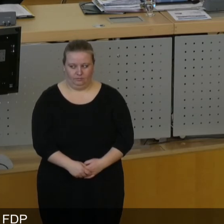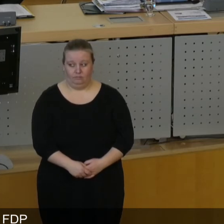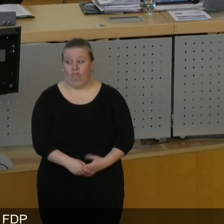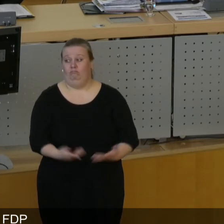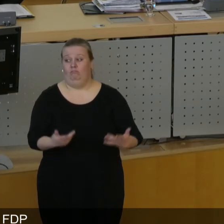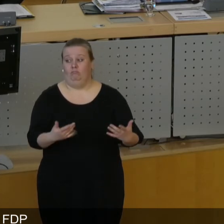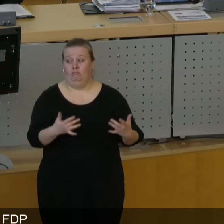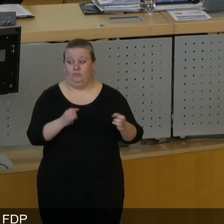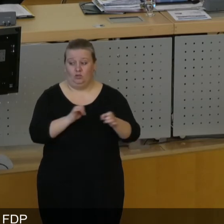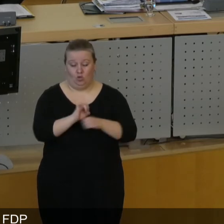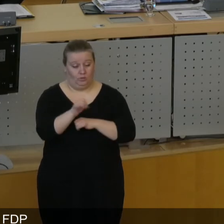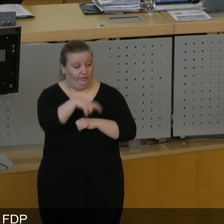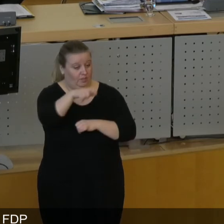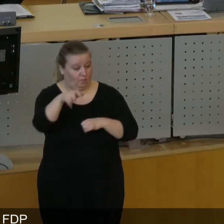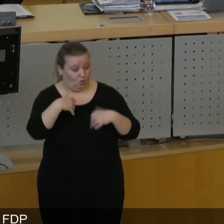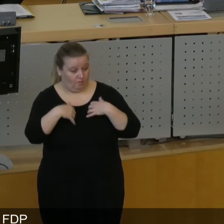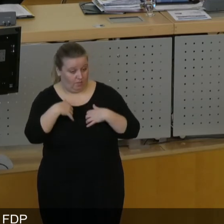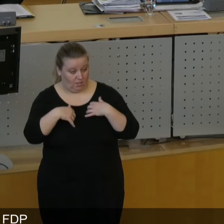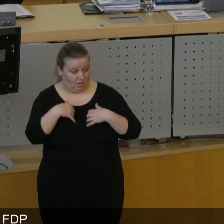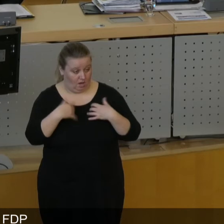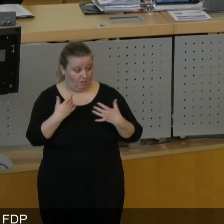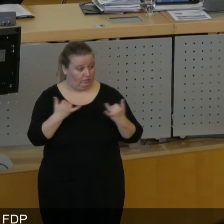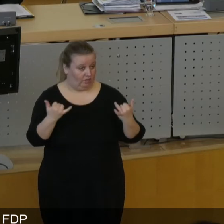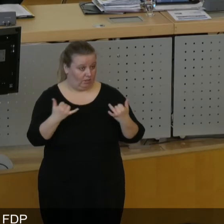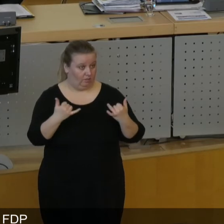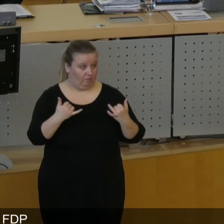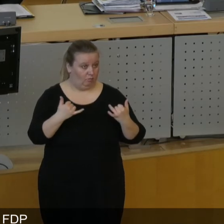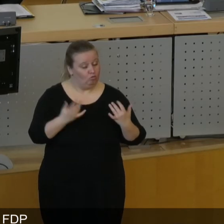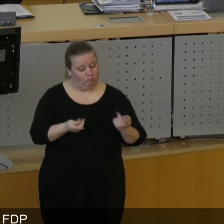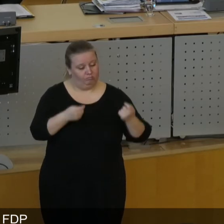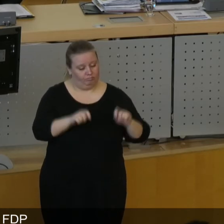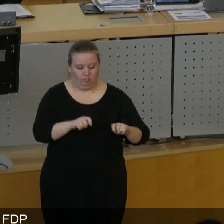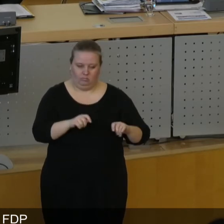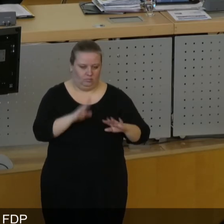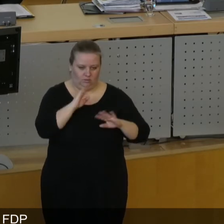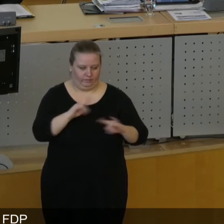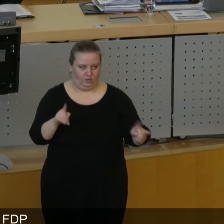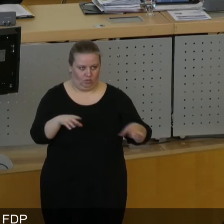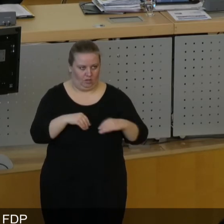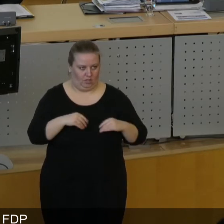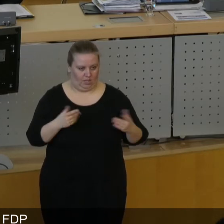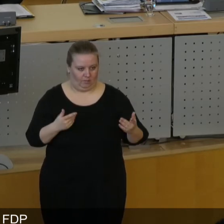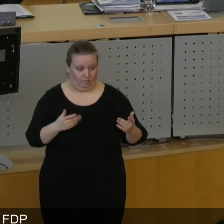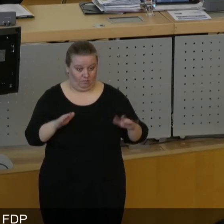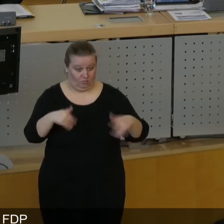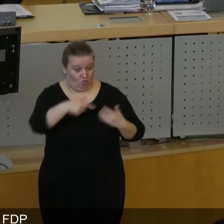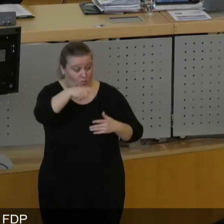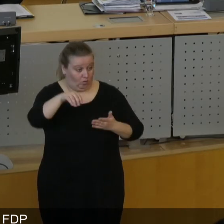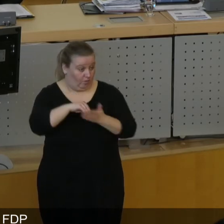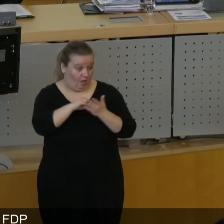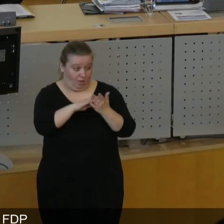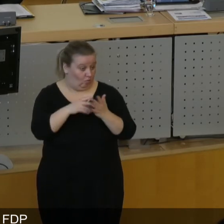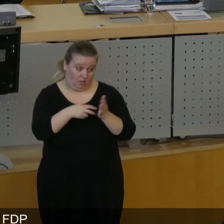Stattdessen haben Sie das Bürgerbegehren durch Mehrheitsbeschluss für unzulässig erklärt. So funktioniert Bürgerbeteiligung